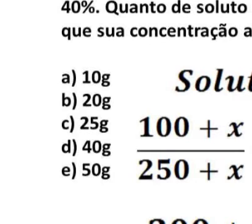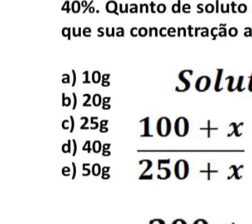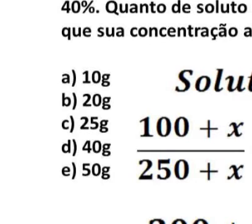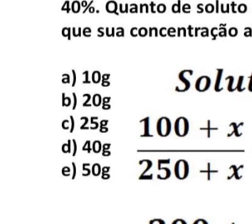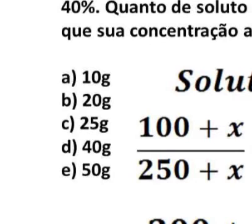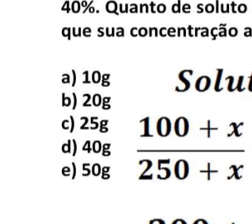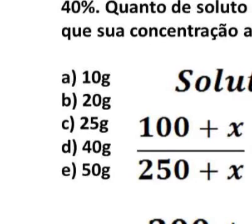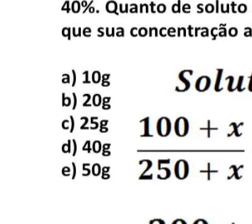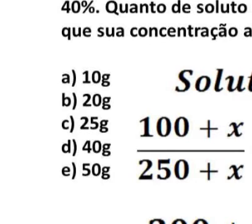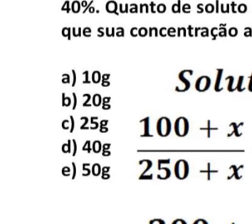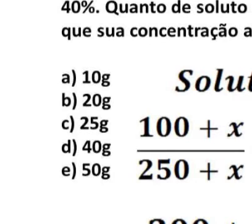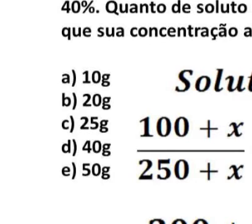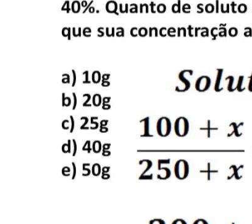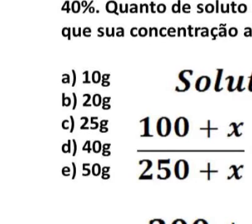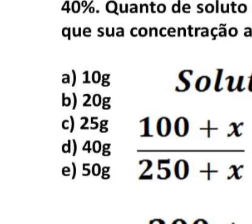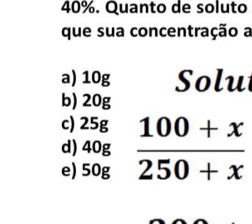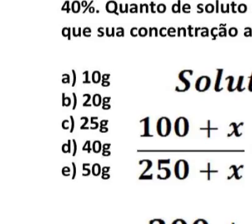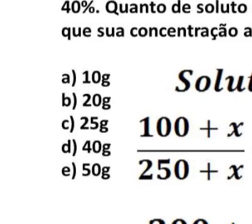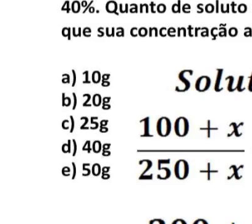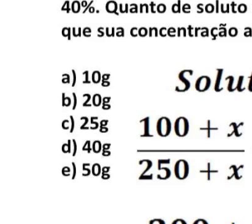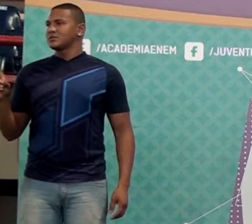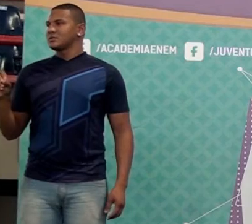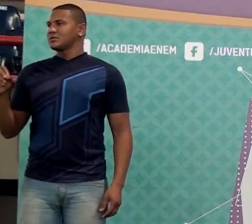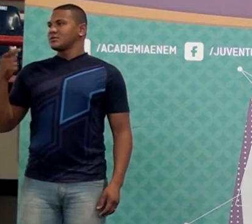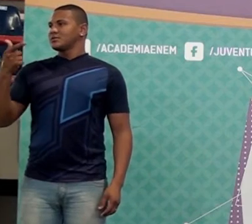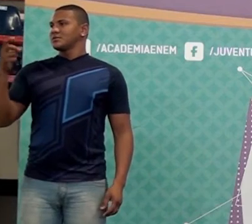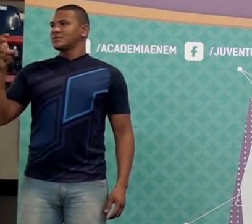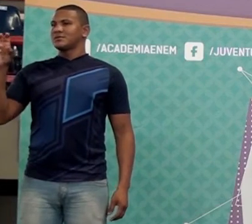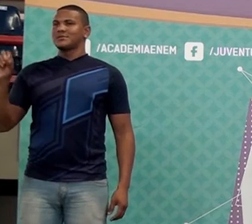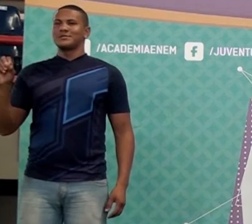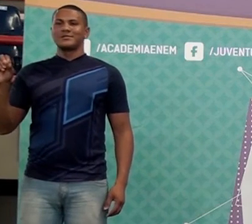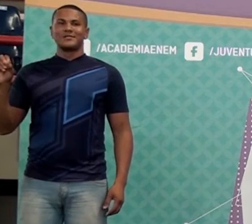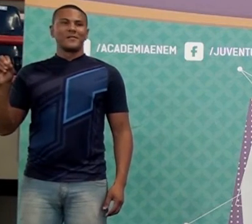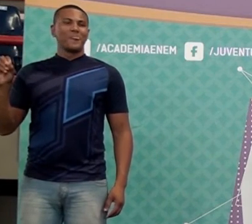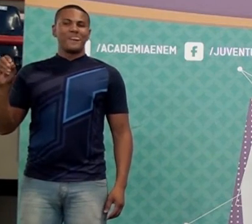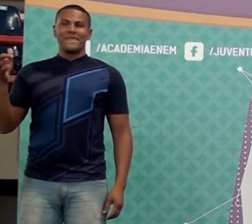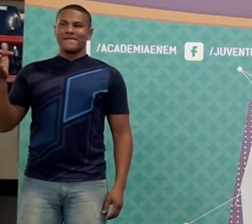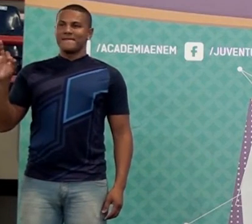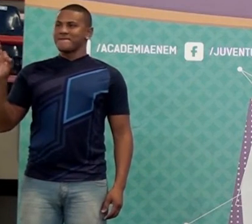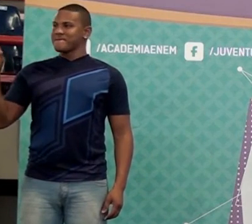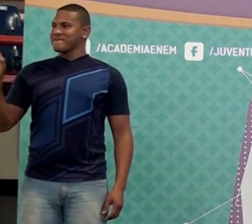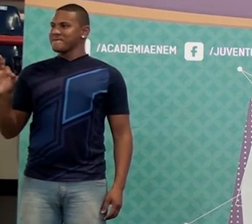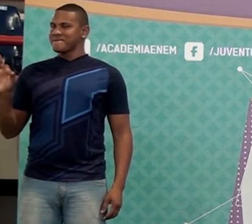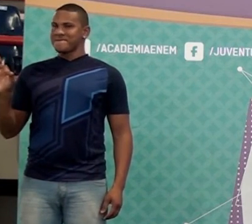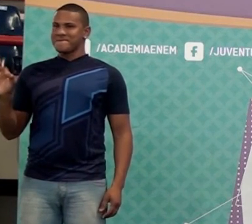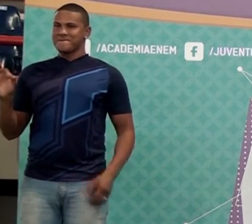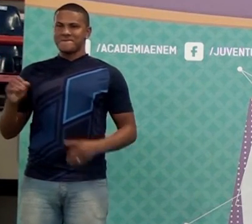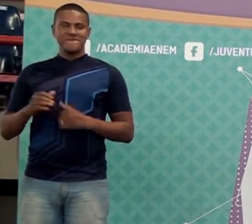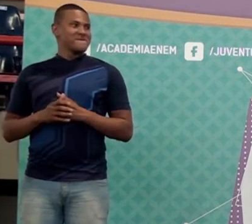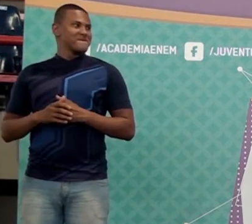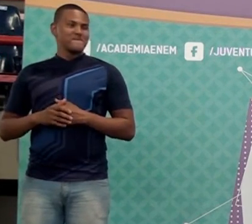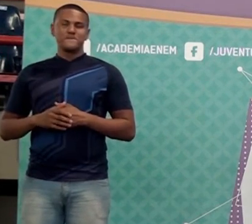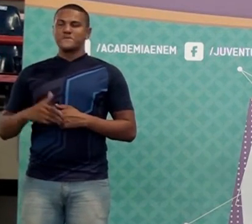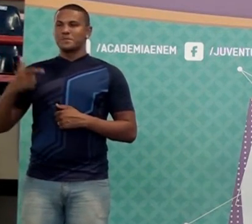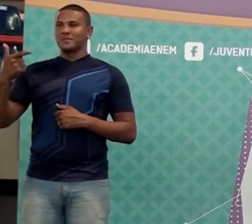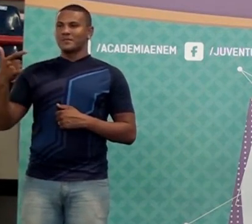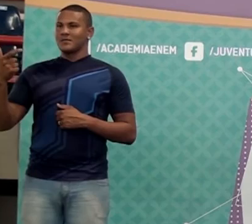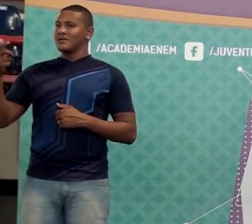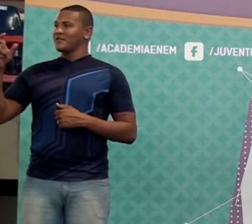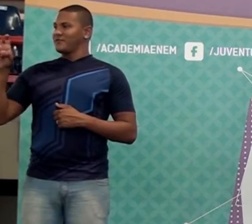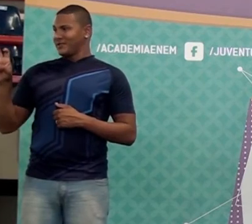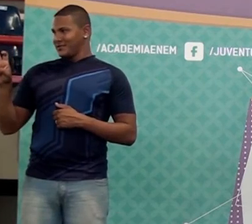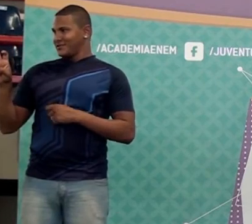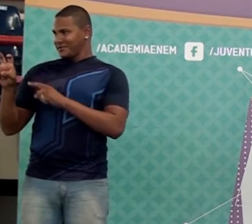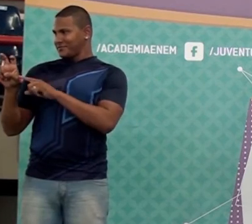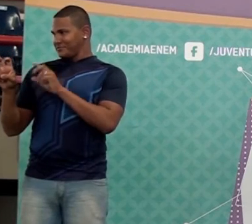Responde, menino. 10% de 250. 25, isso. Só que 40